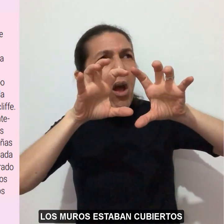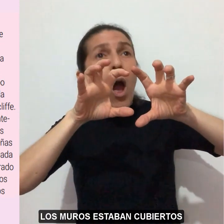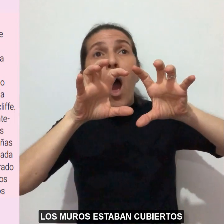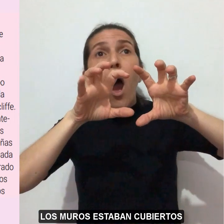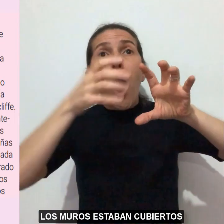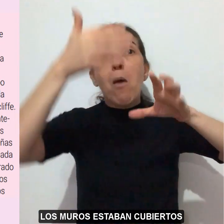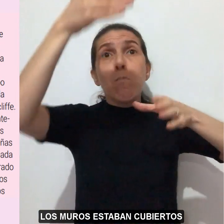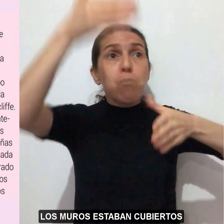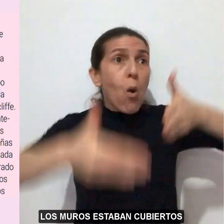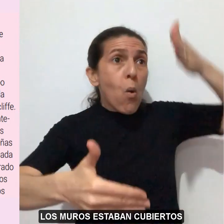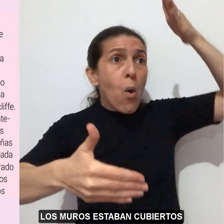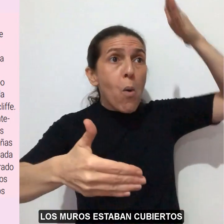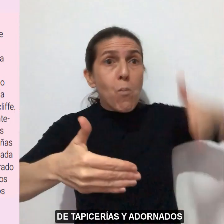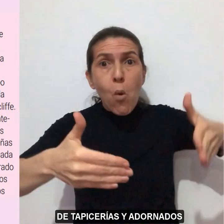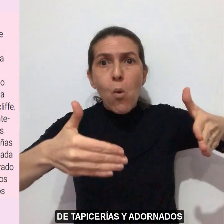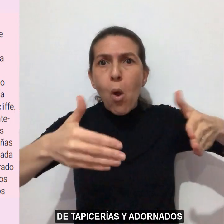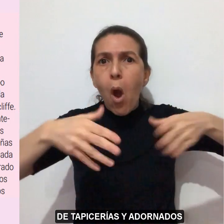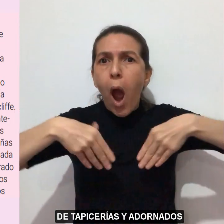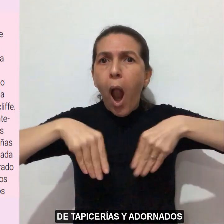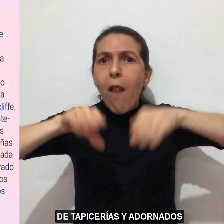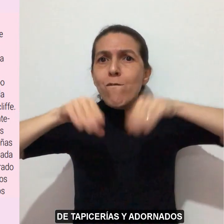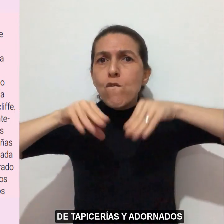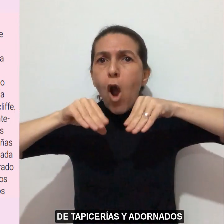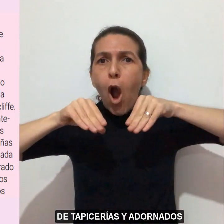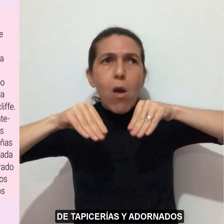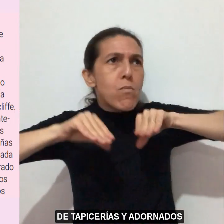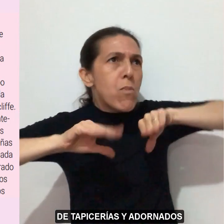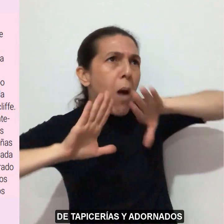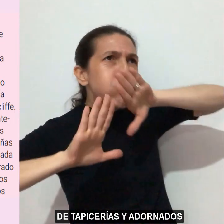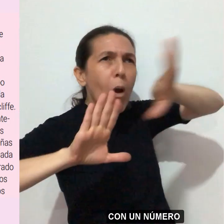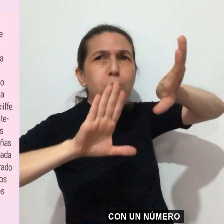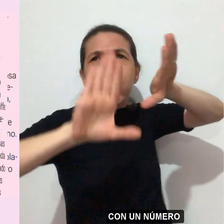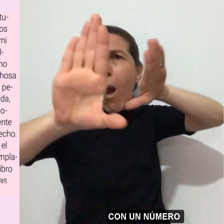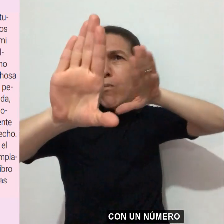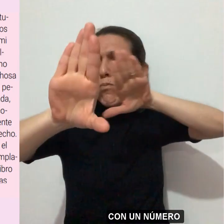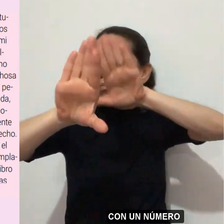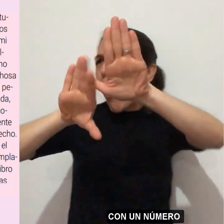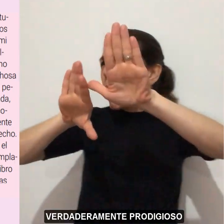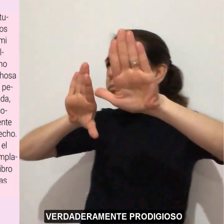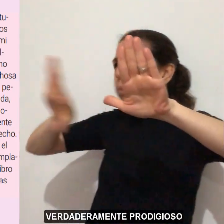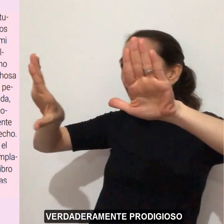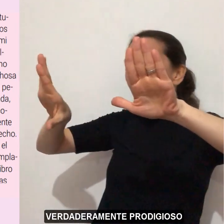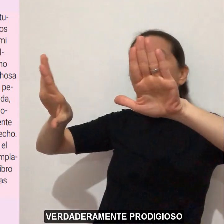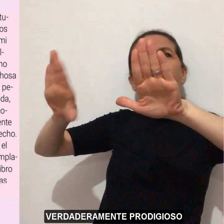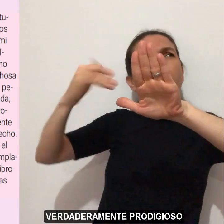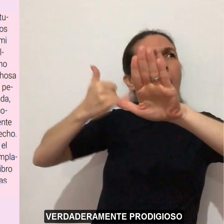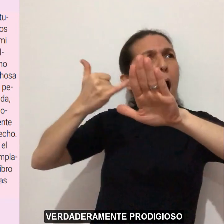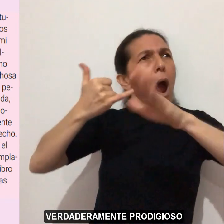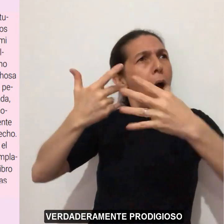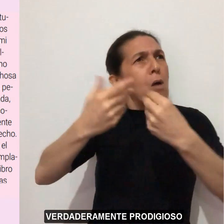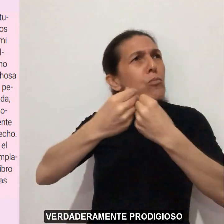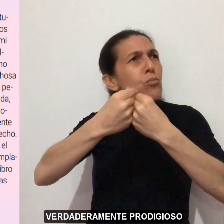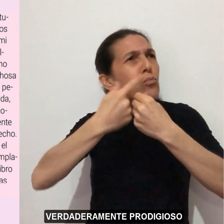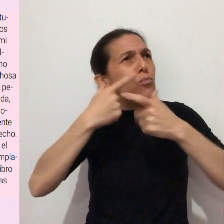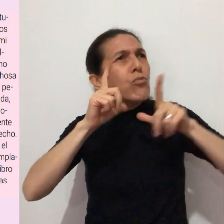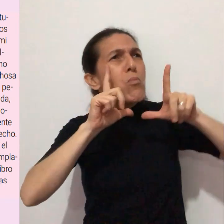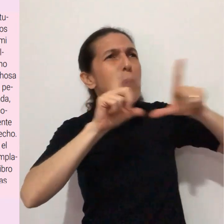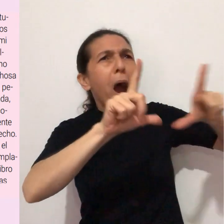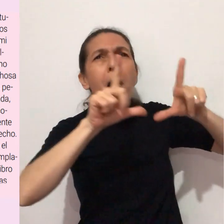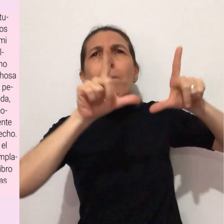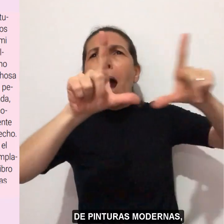Los muros estaban cubiertos de tapizarías y adornados con un número verdaderamente prodigioso,